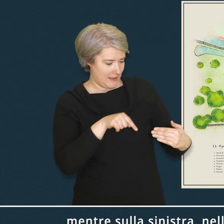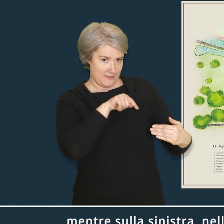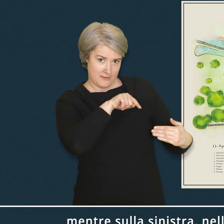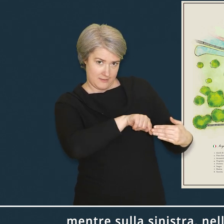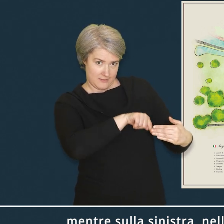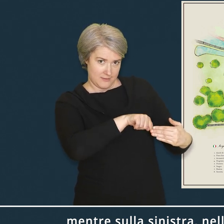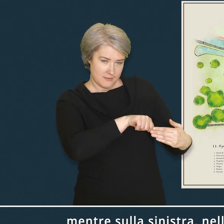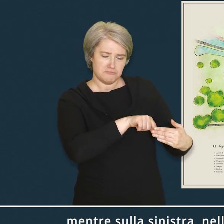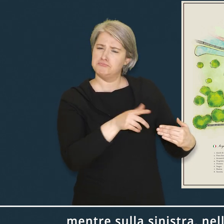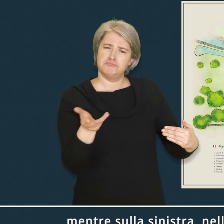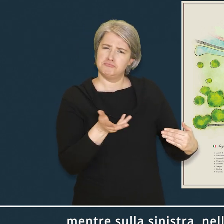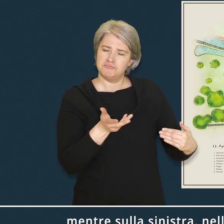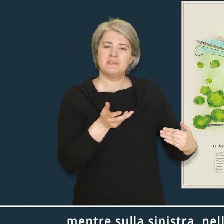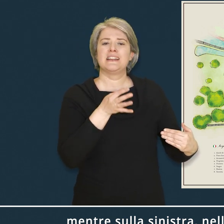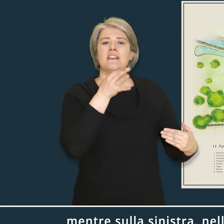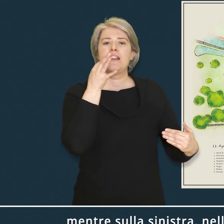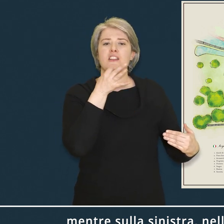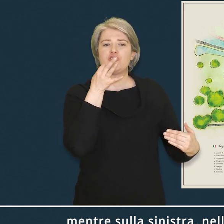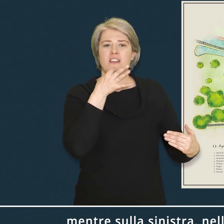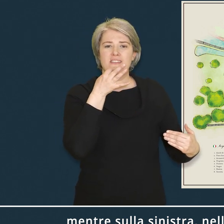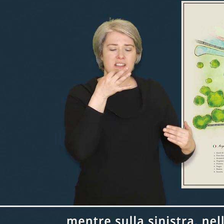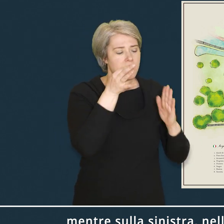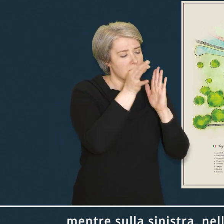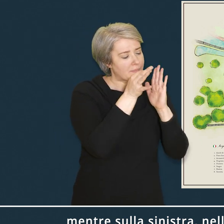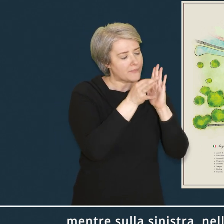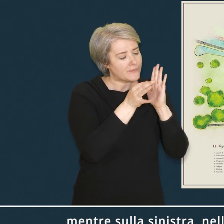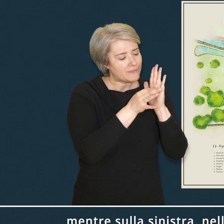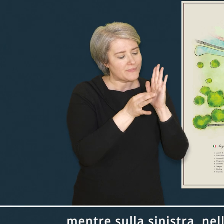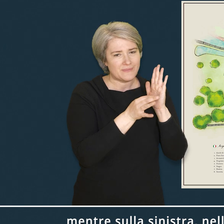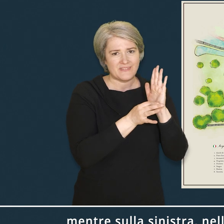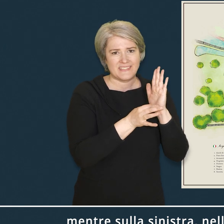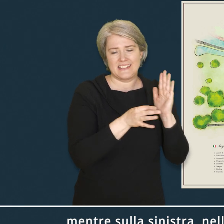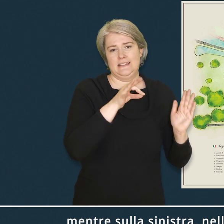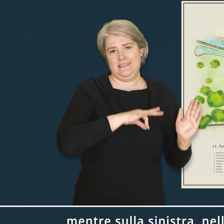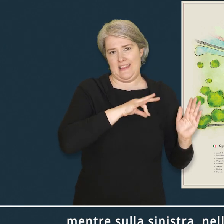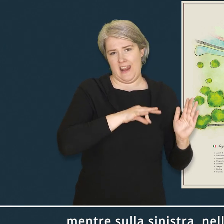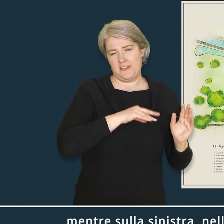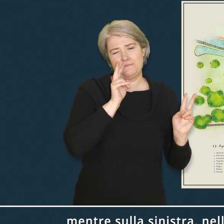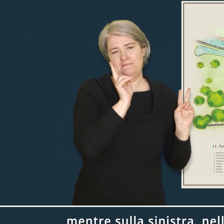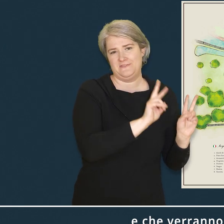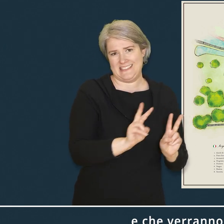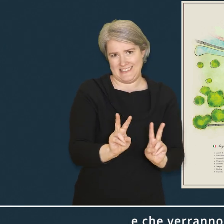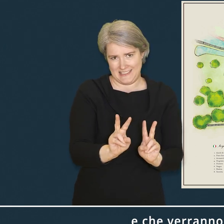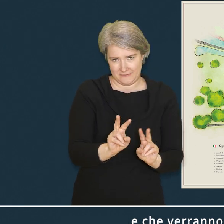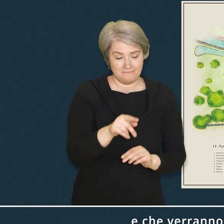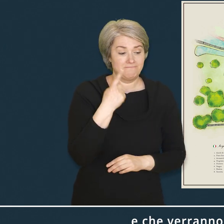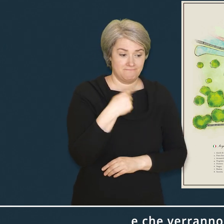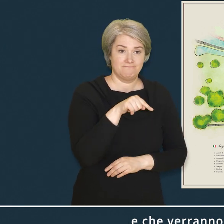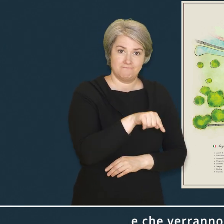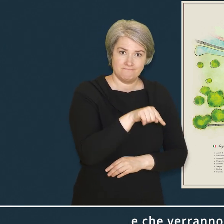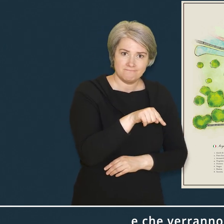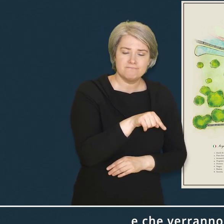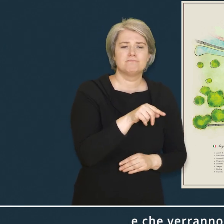parte inferiore del pannello, puoi trovare la leggenda con i punti di interesse da visitare e che verranno